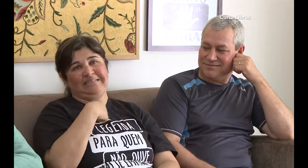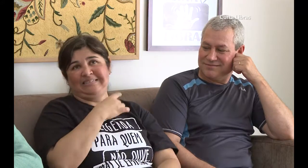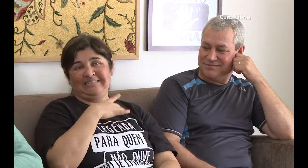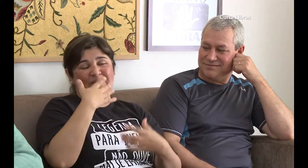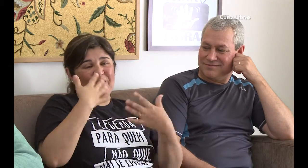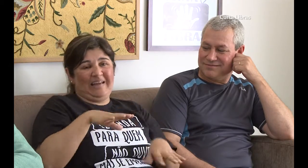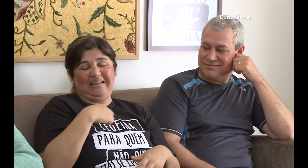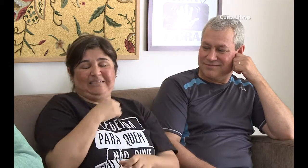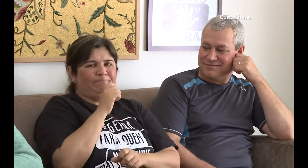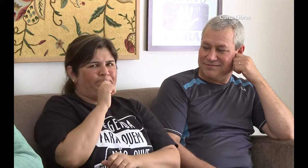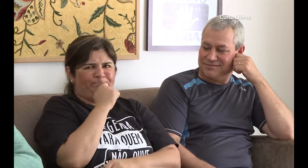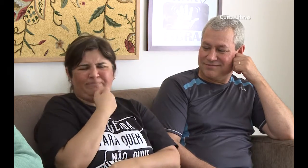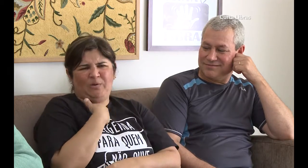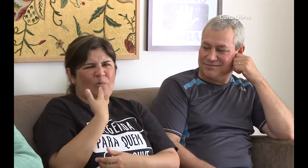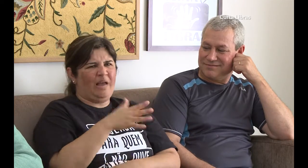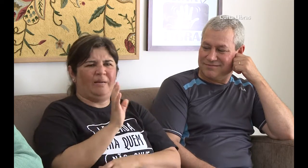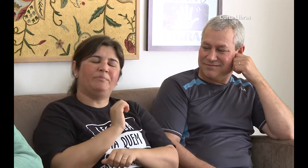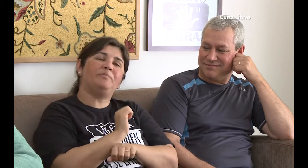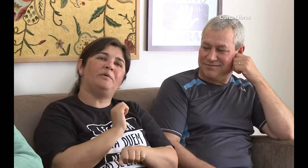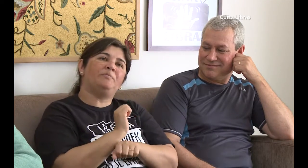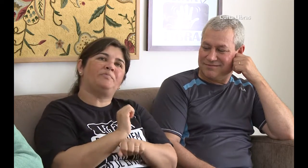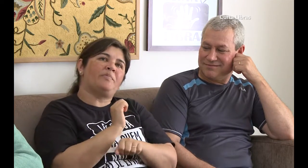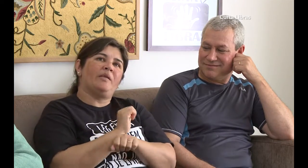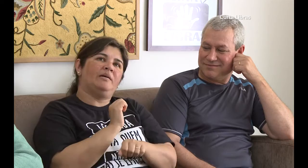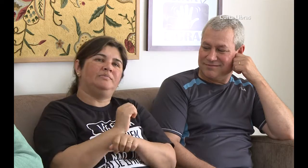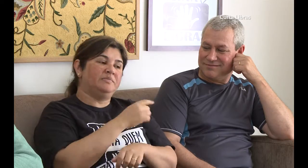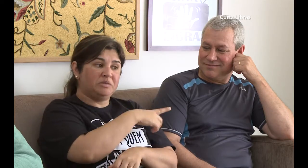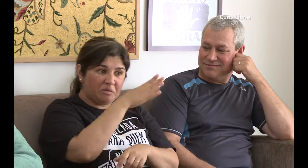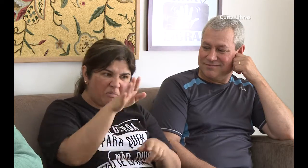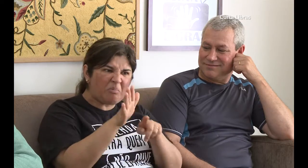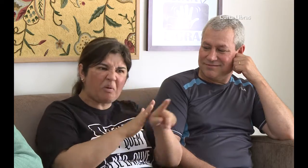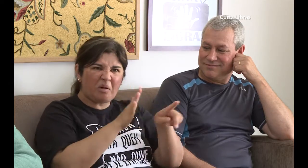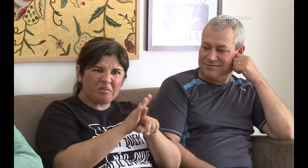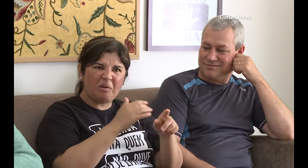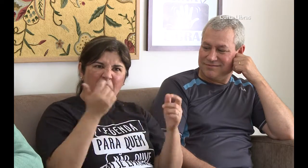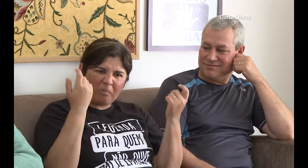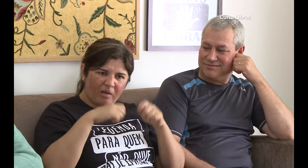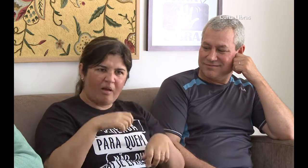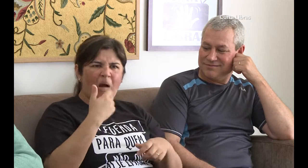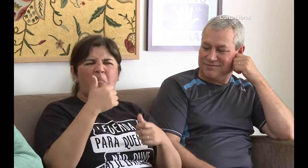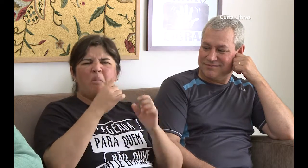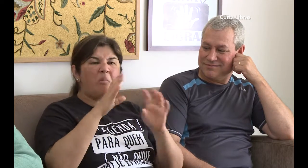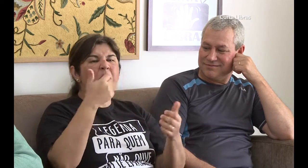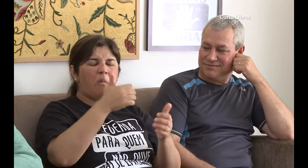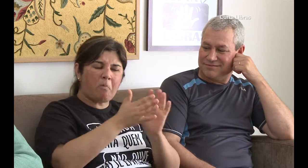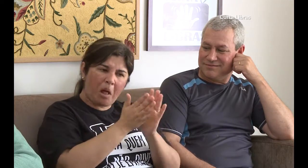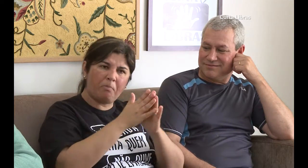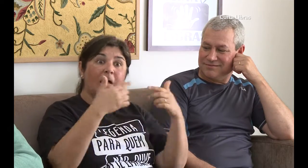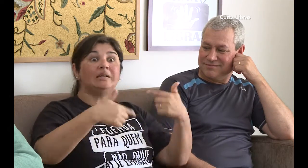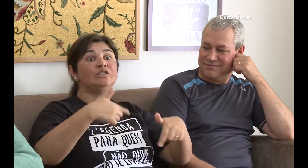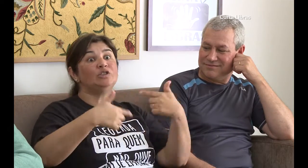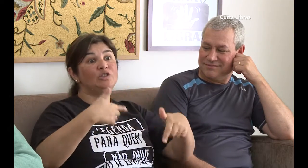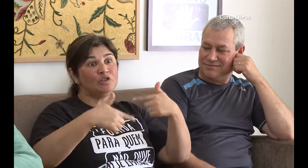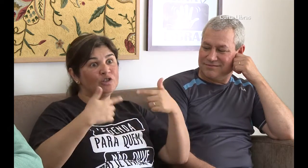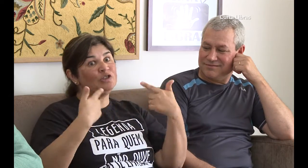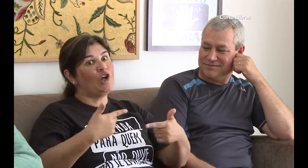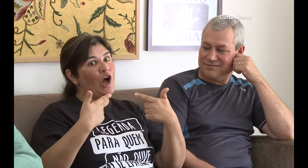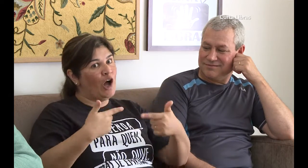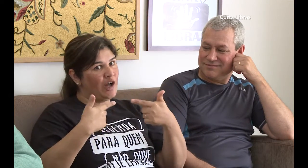estava preocupado. Na época ele trabalhava para fora. Eu continuava um pouco preocupada com isso. Eu não queria ter engravidado logo. Mas o Jefferson me apoiava e